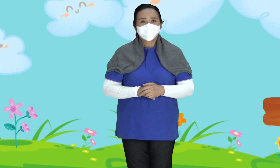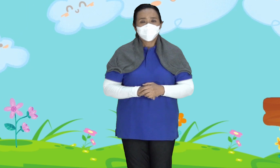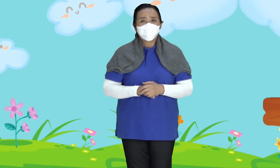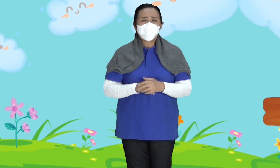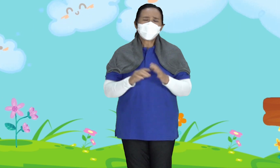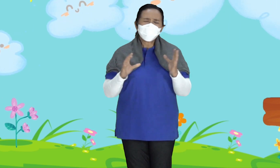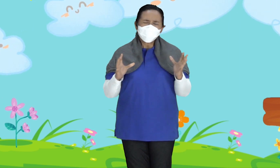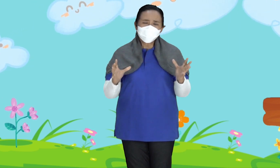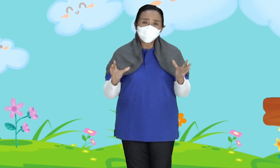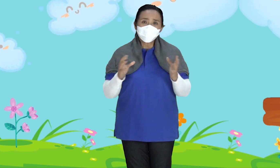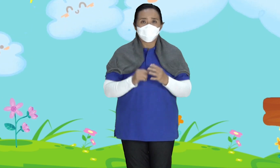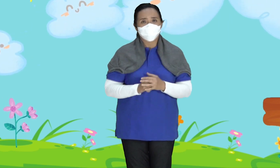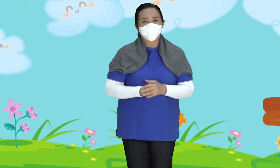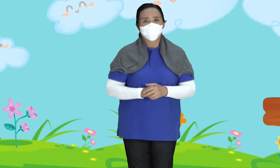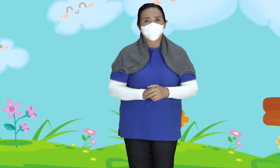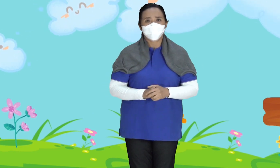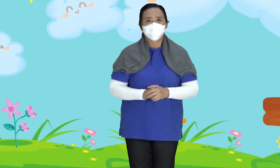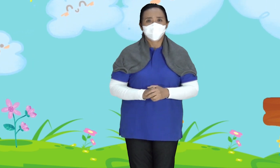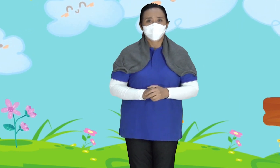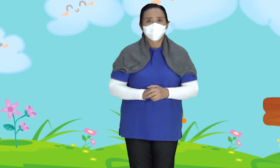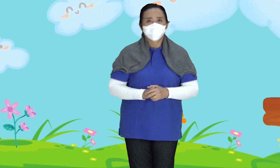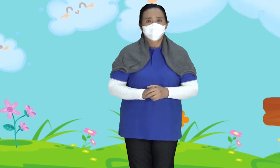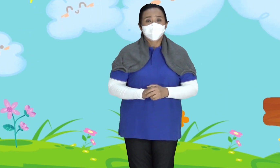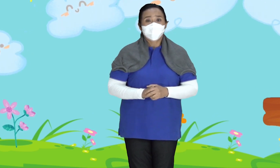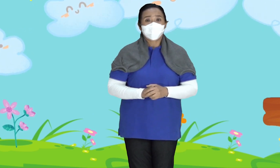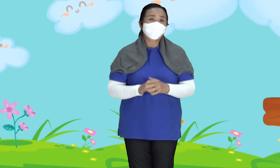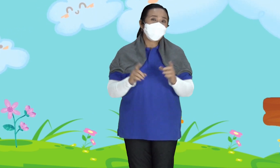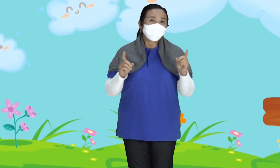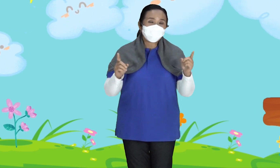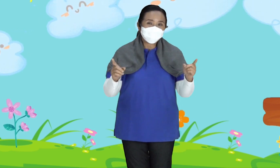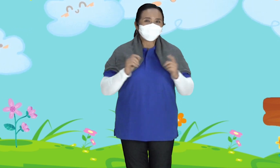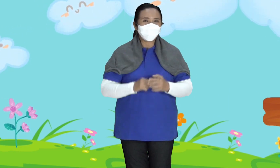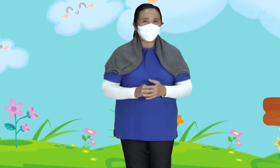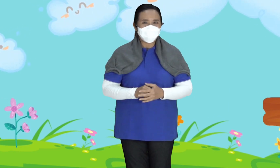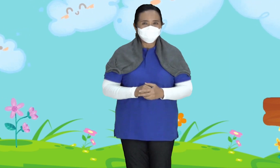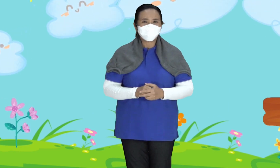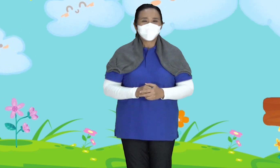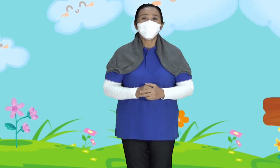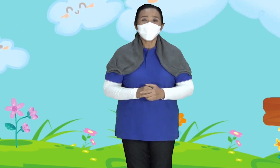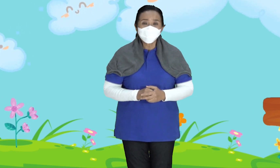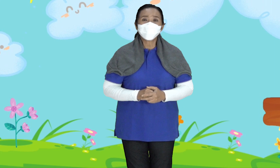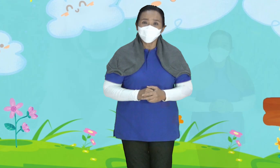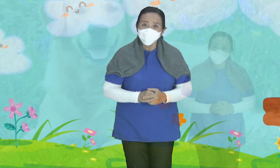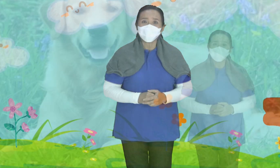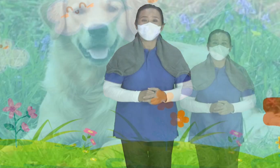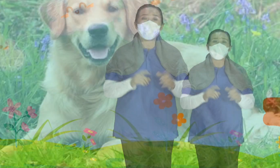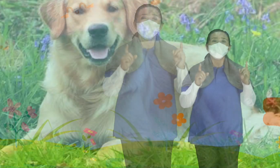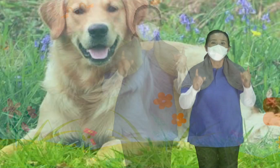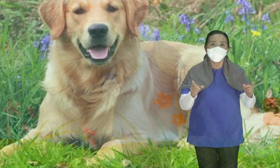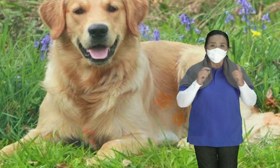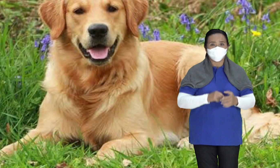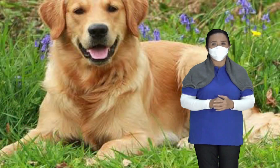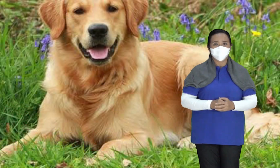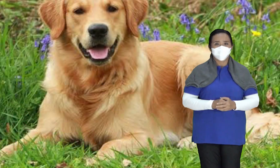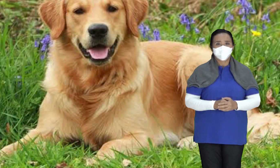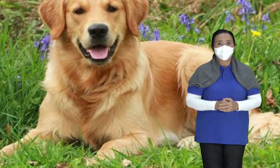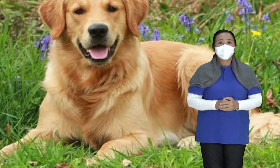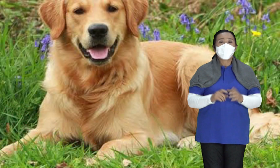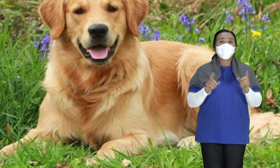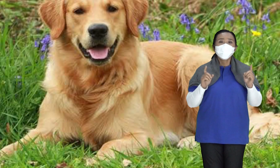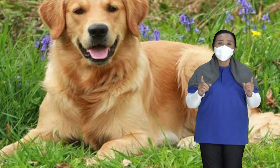Yang paling setia Pasti anak-anak tau ya Iya betul Anjing